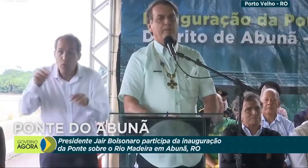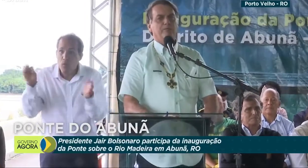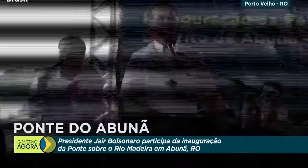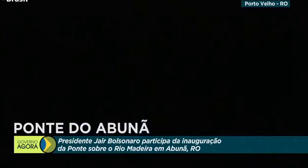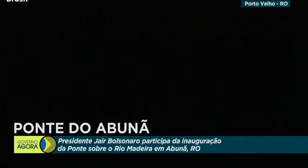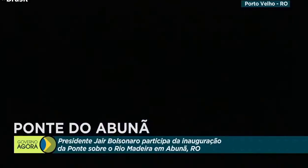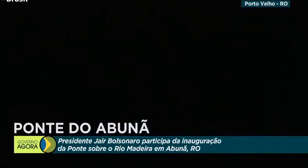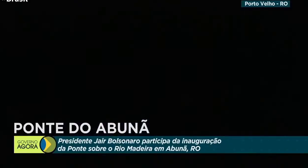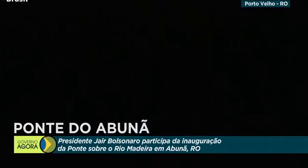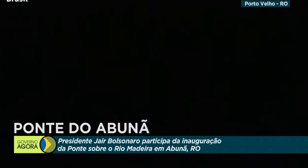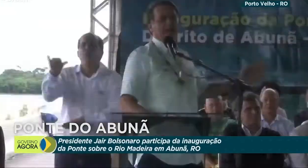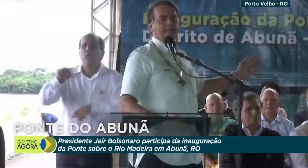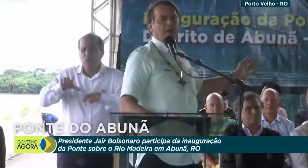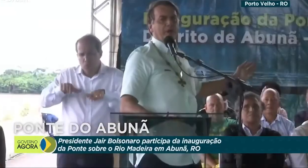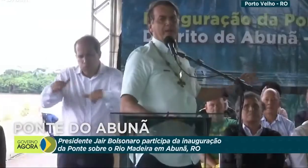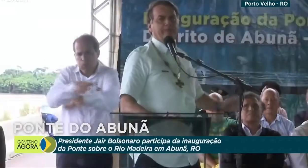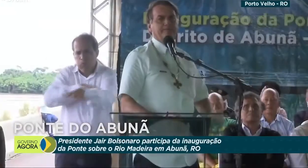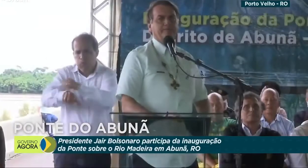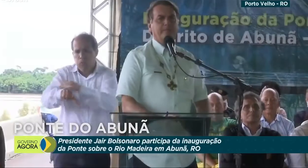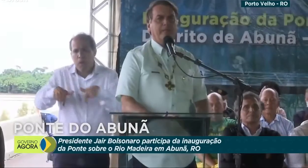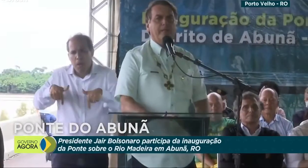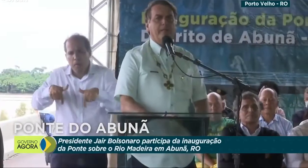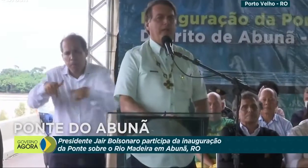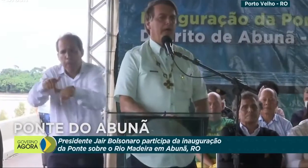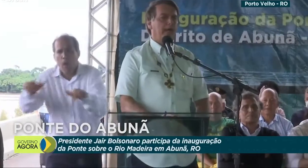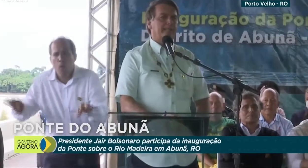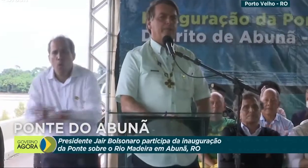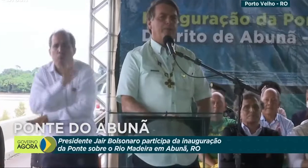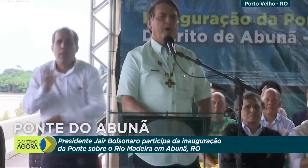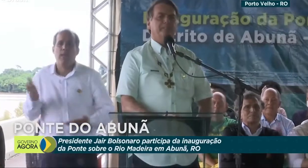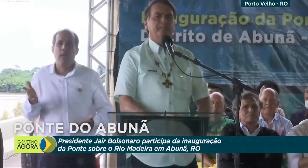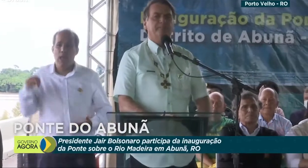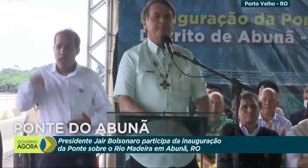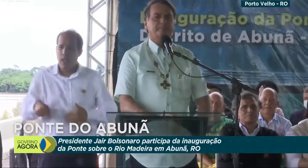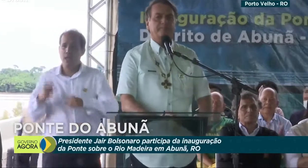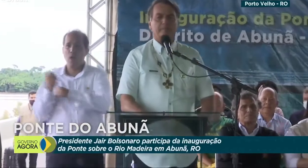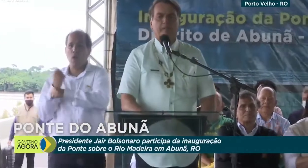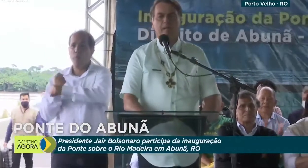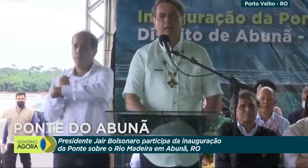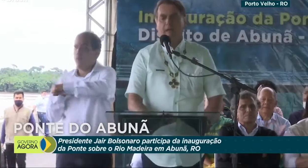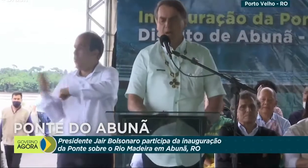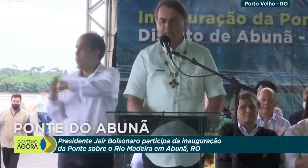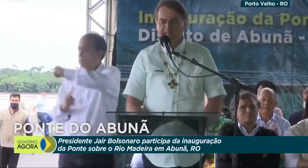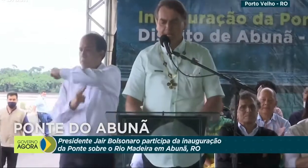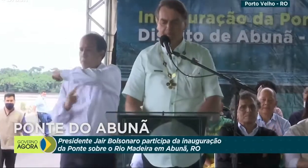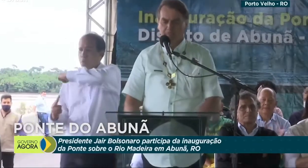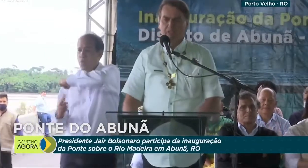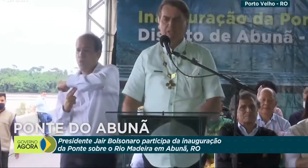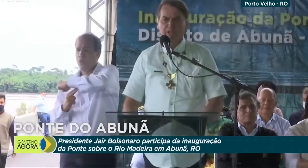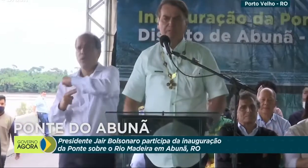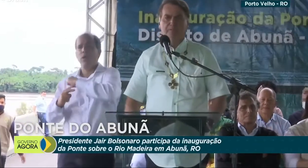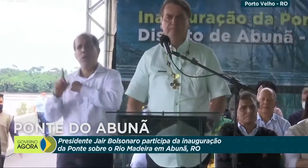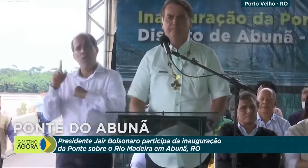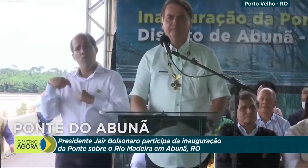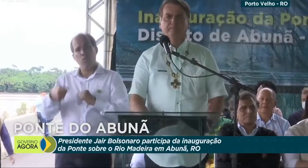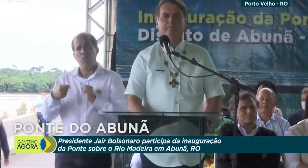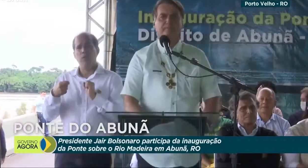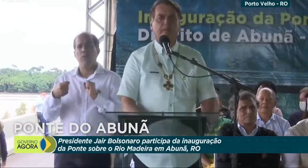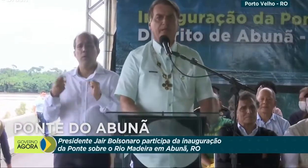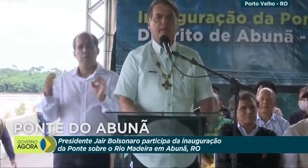vamos nos empenhar. E essa obra, essa ponte é um exemplo disso.